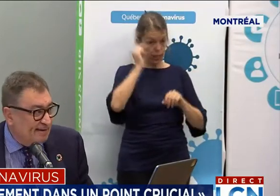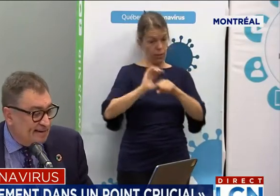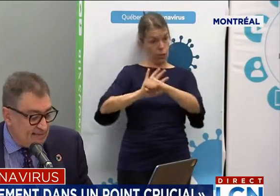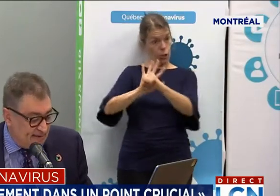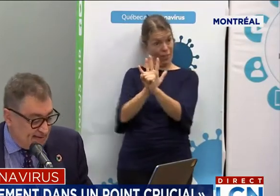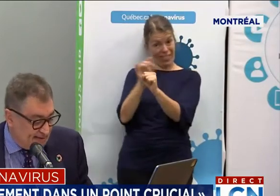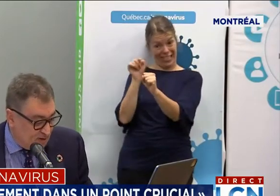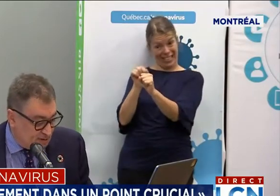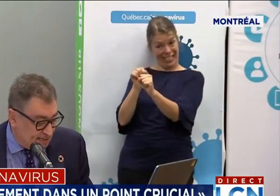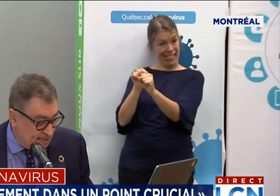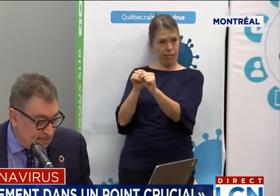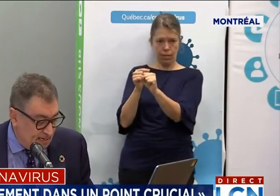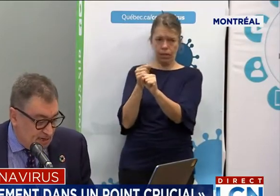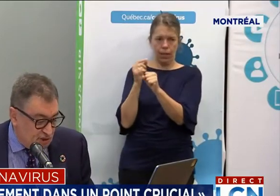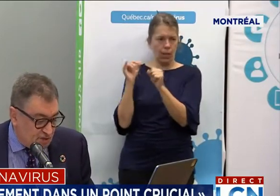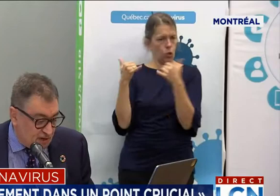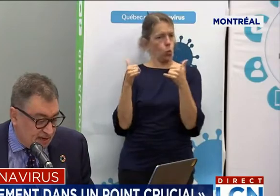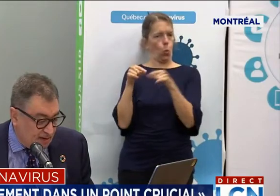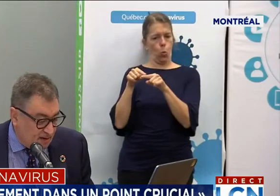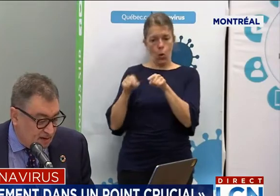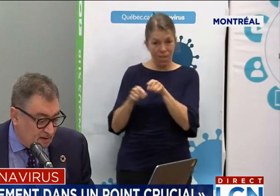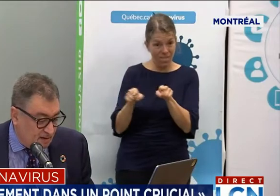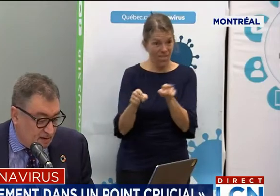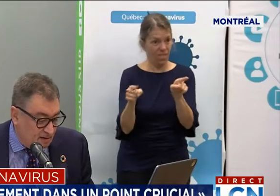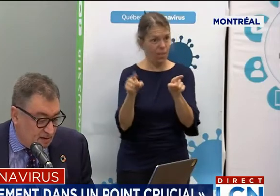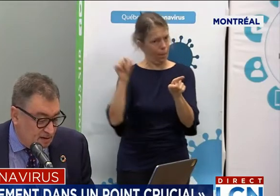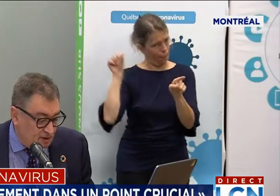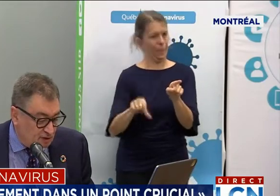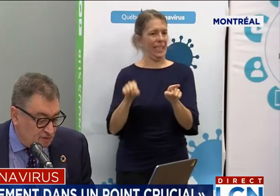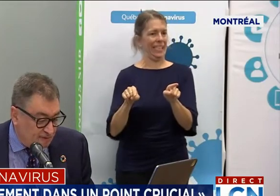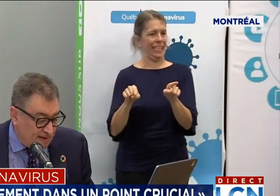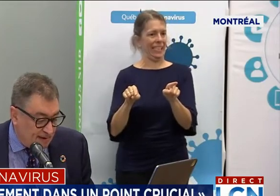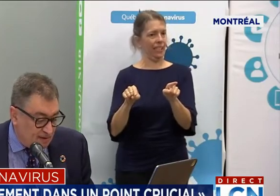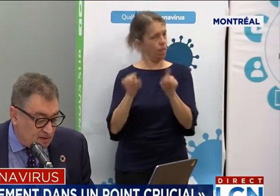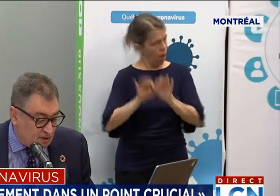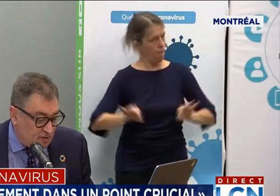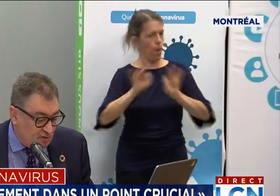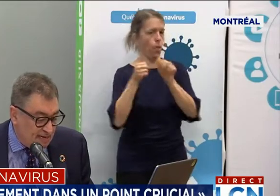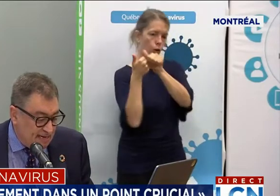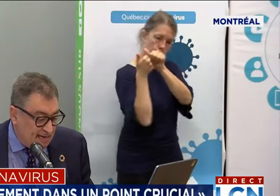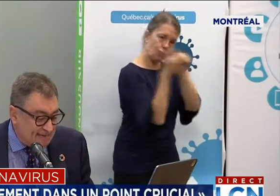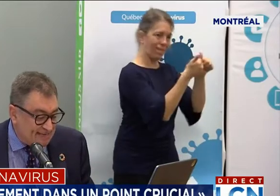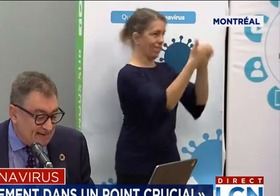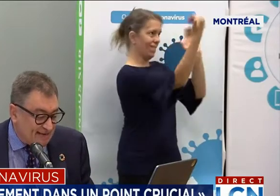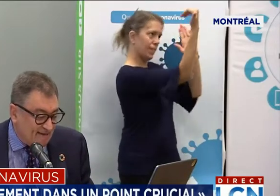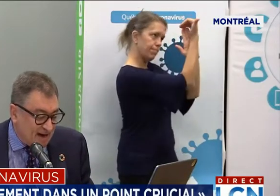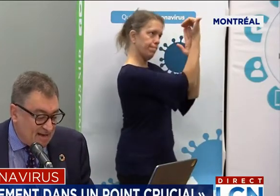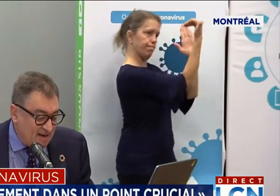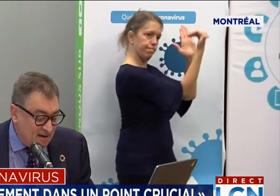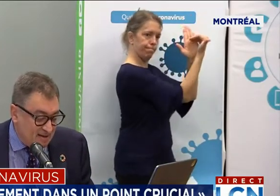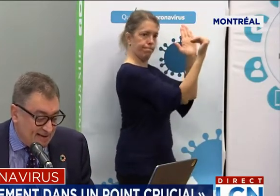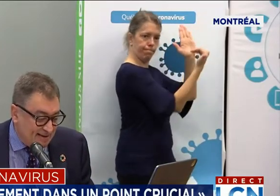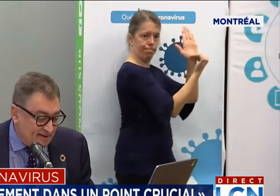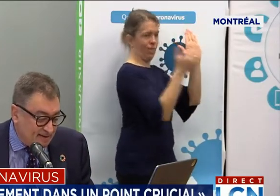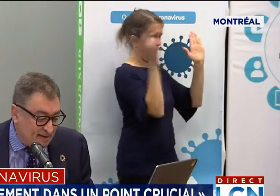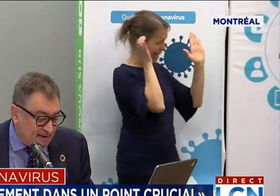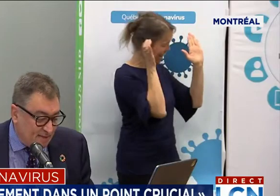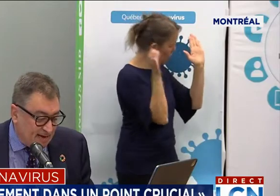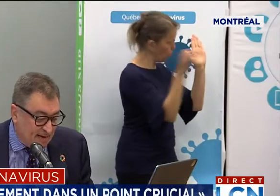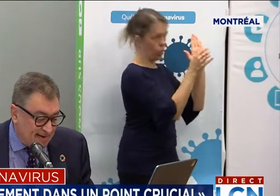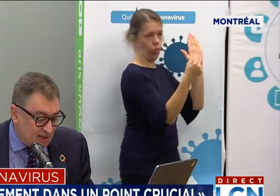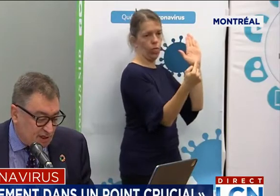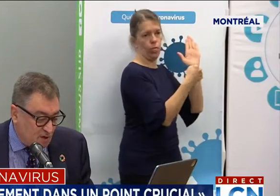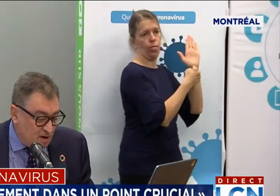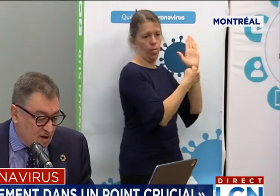très important de respecter les consignes. Je voudrais vraiment souligner l'excellent travail qui a été fait,